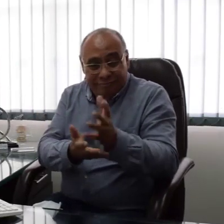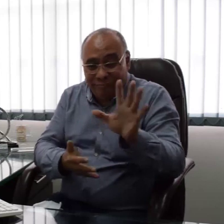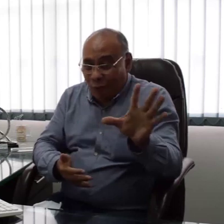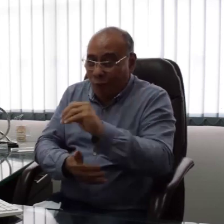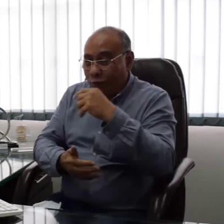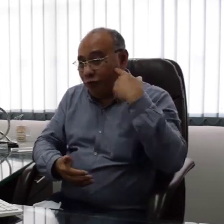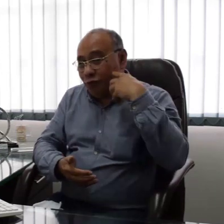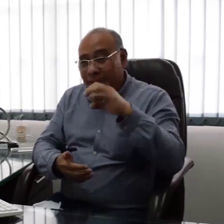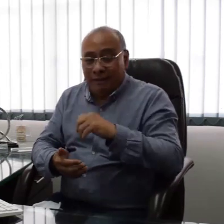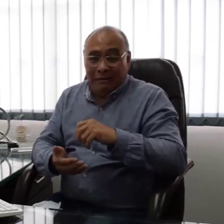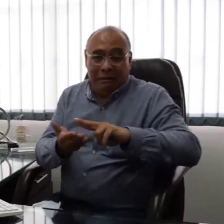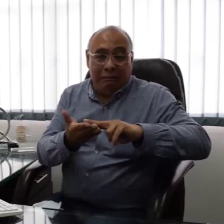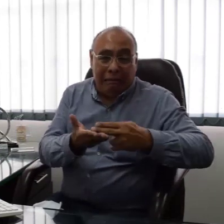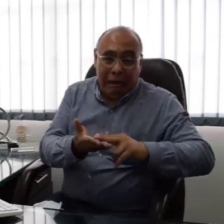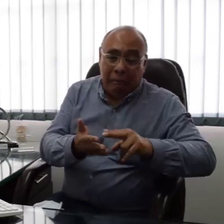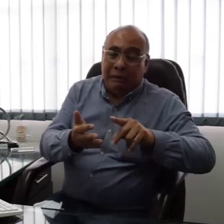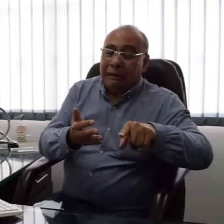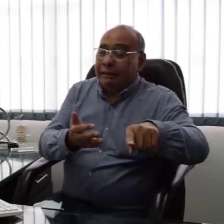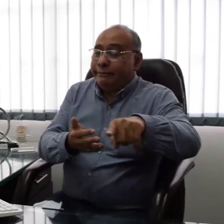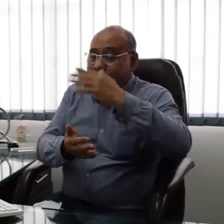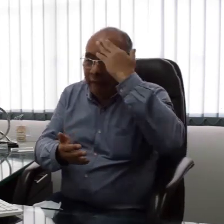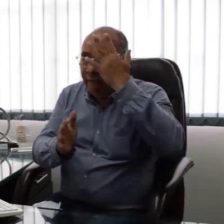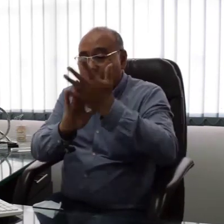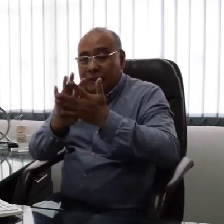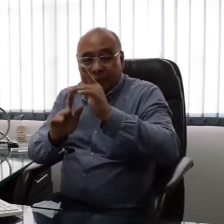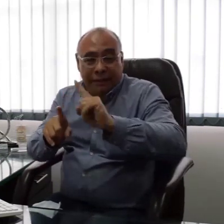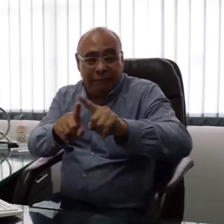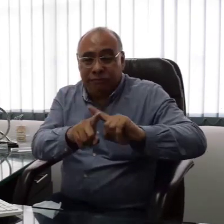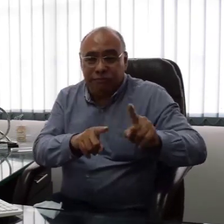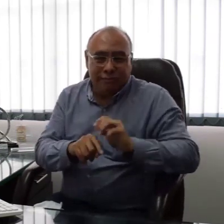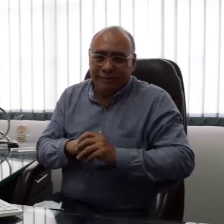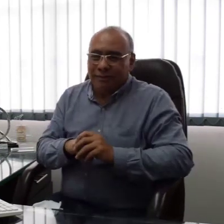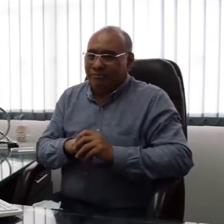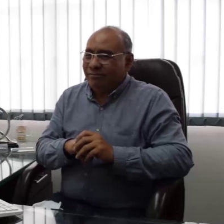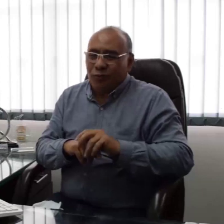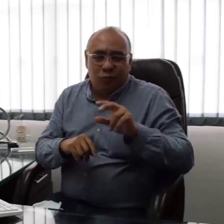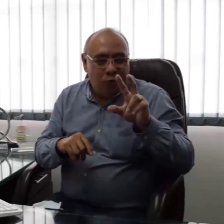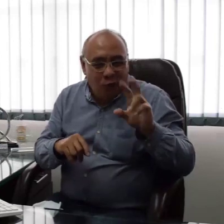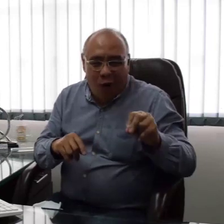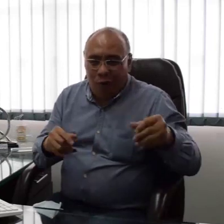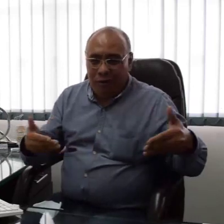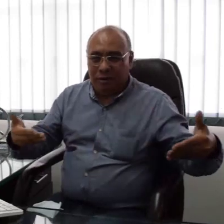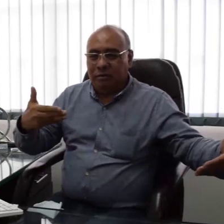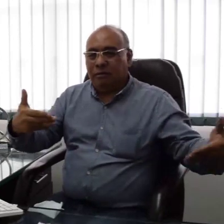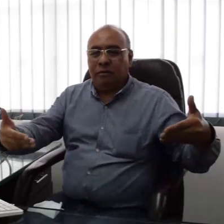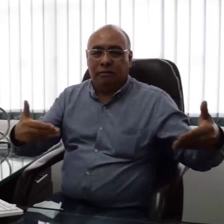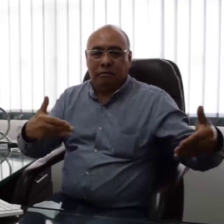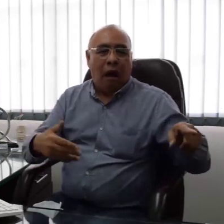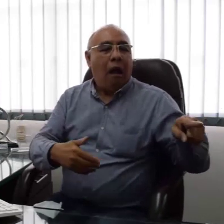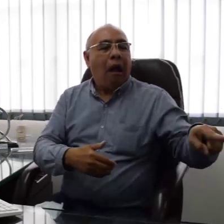Por último, se aconseja no comparar la enseñanza de idiomas tradicionales como el francés, el inglés, el alemán,